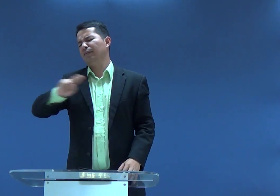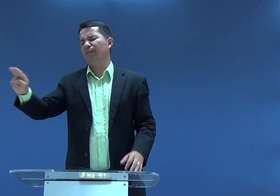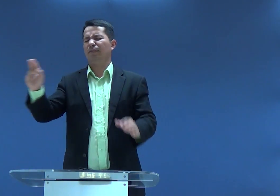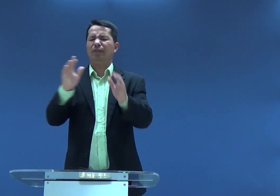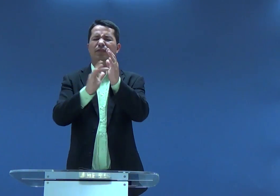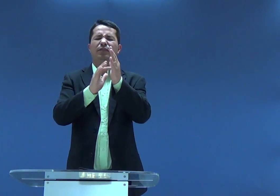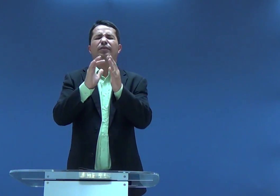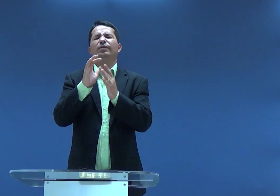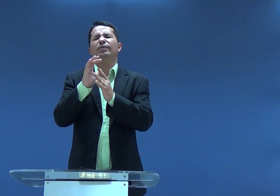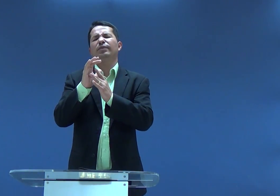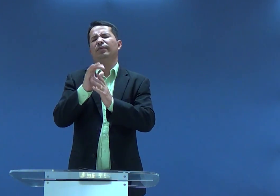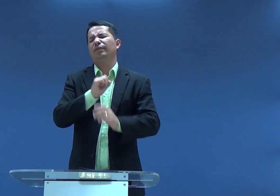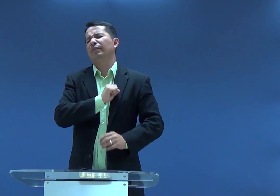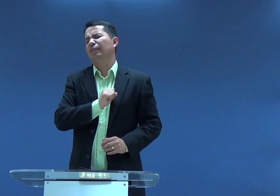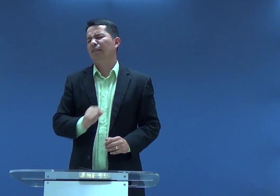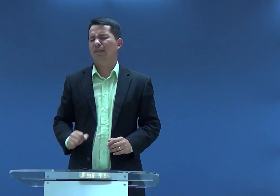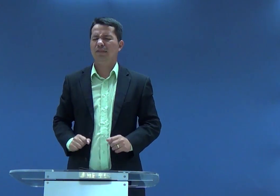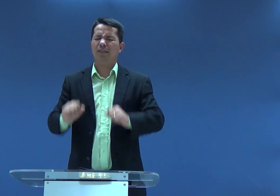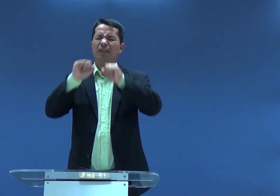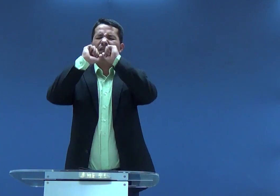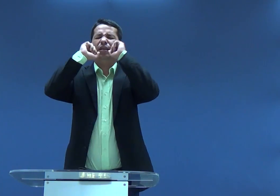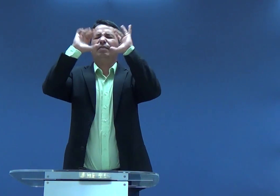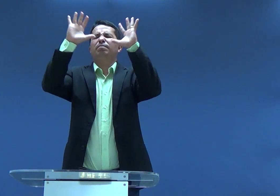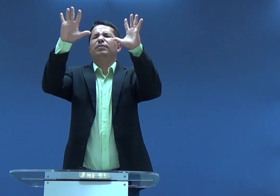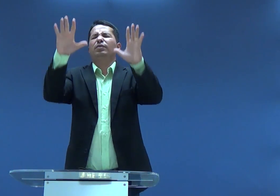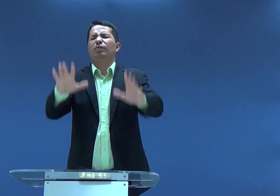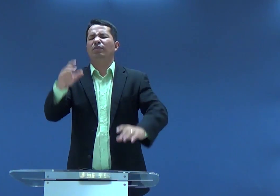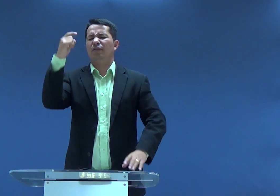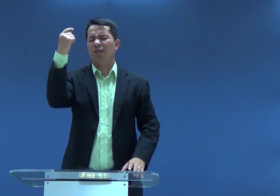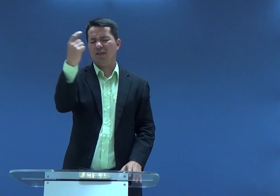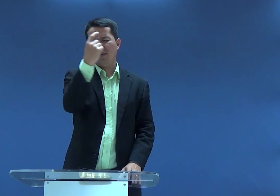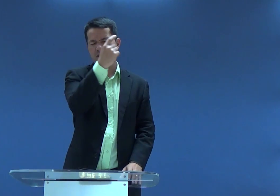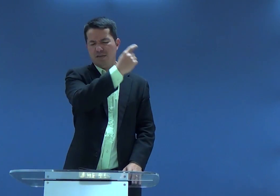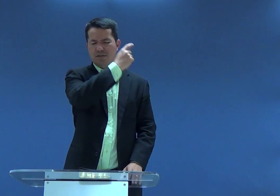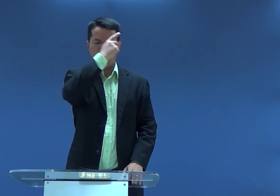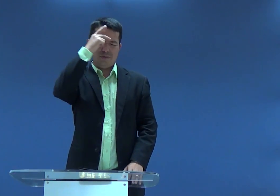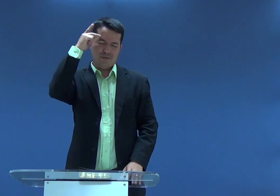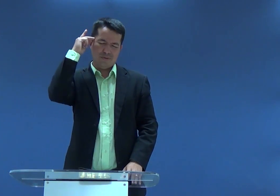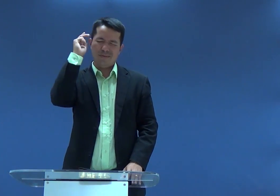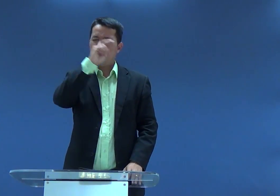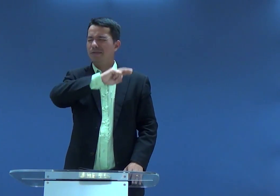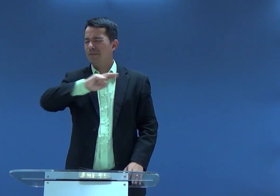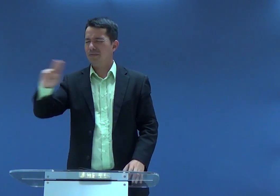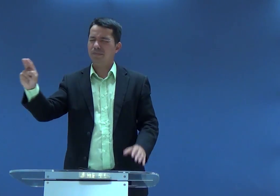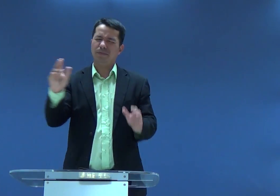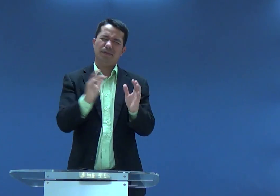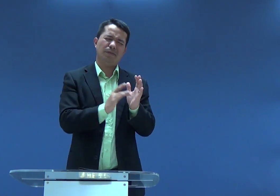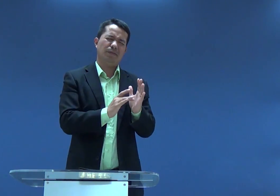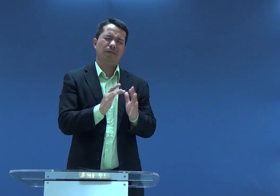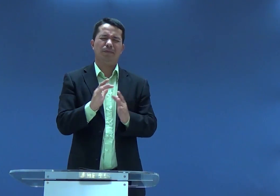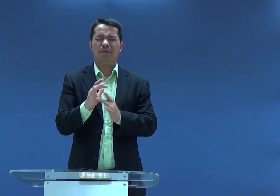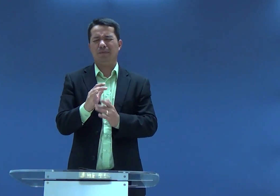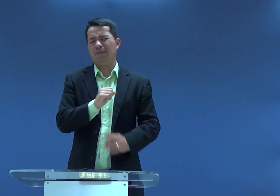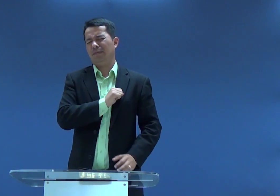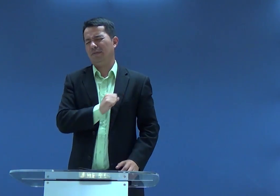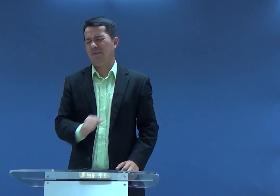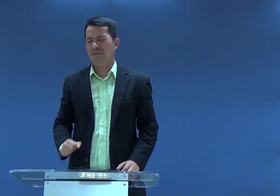Pai, em nome de Jesus, Senhor, abençoa, abençoa cada uma das pessoas que estão aqui, em nome de Jesus,